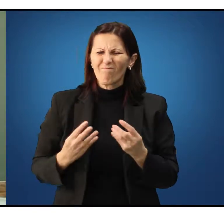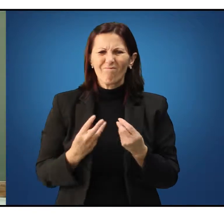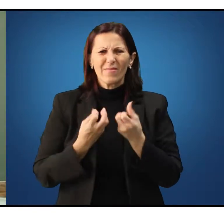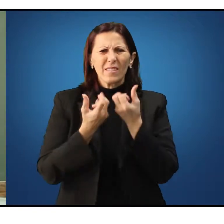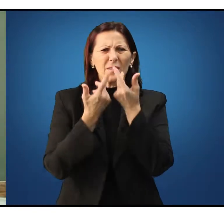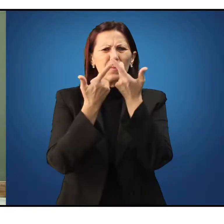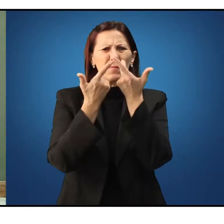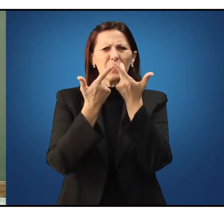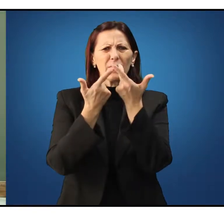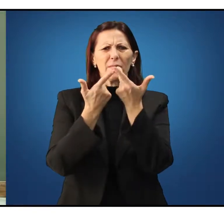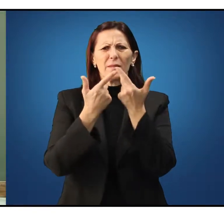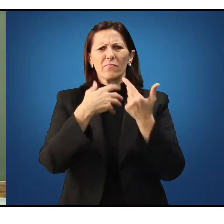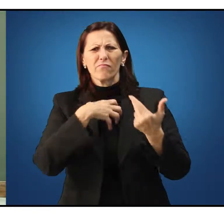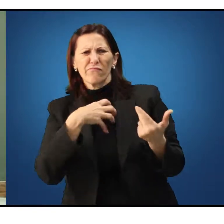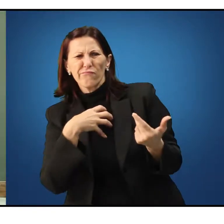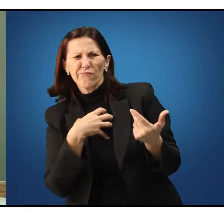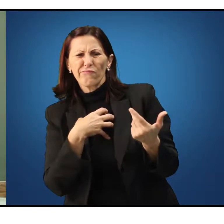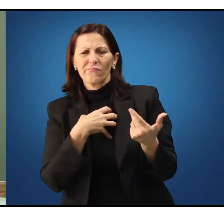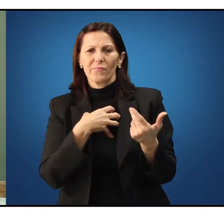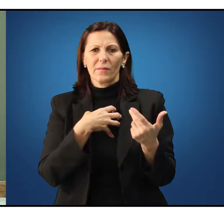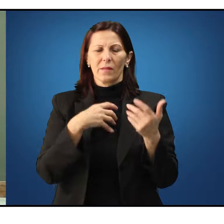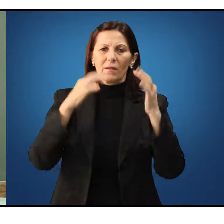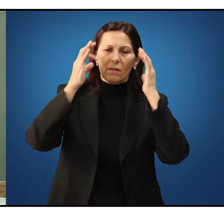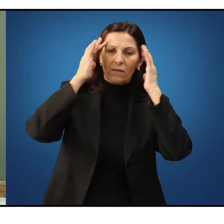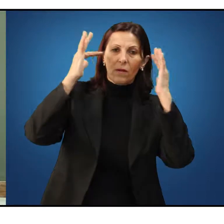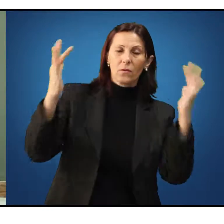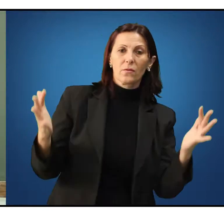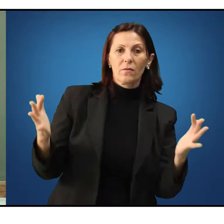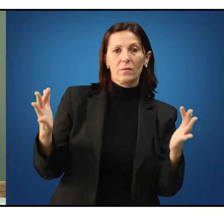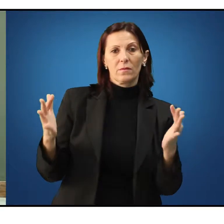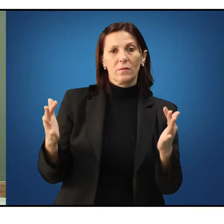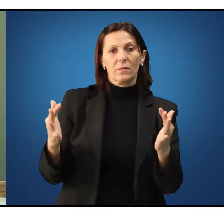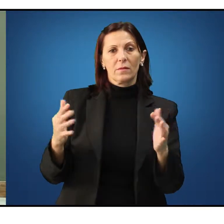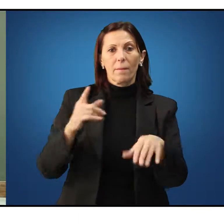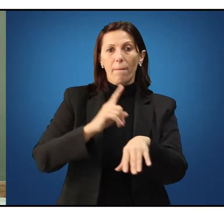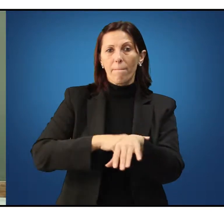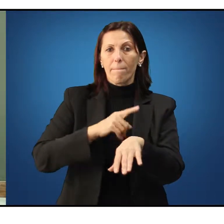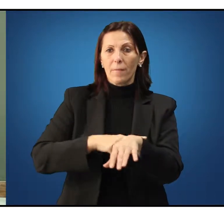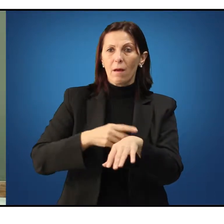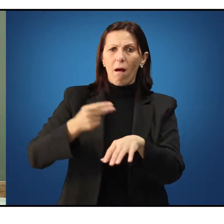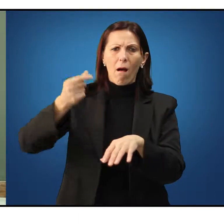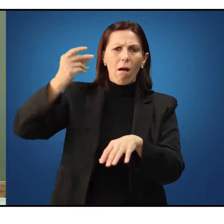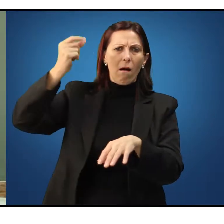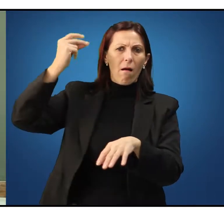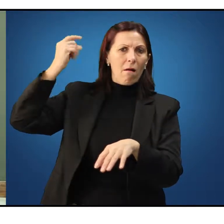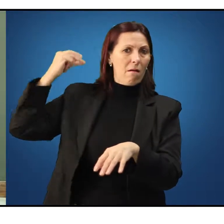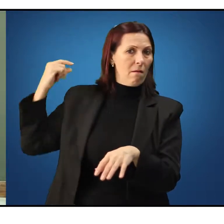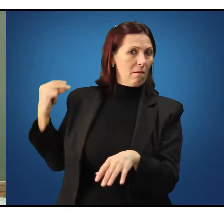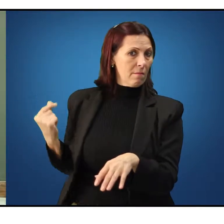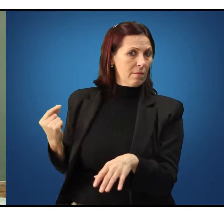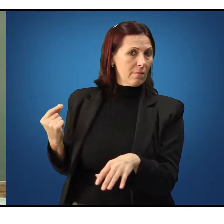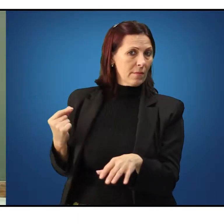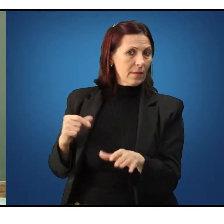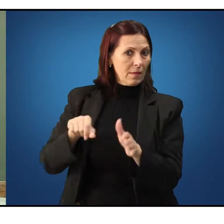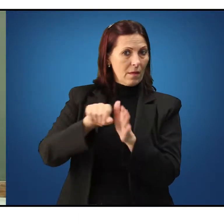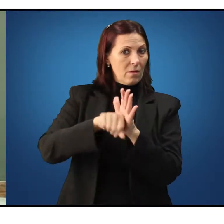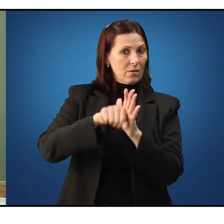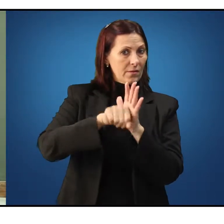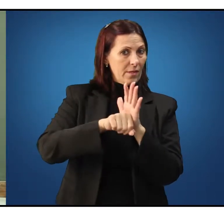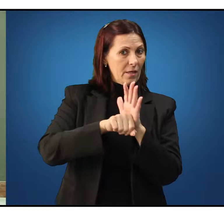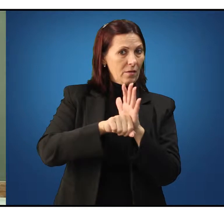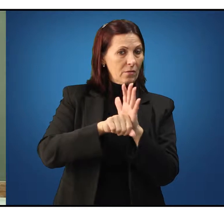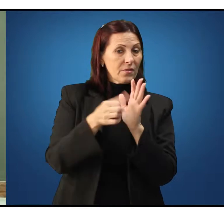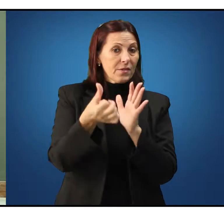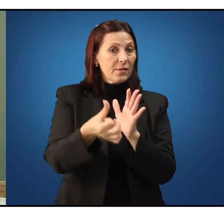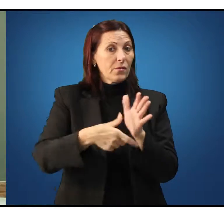também consideradas filosóficas de períodos até anteriores ao século VI antes